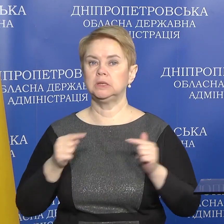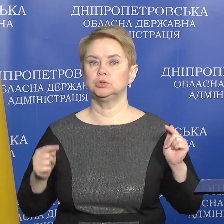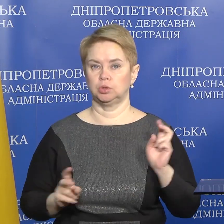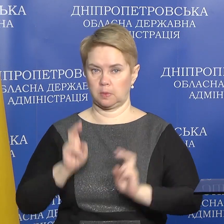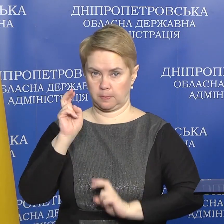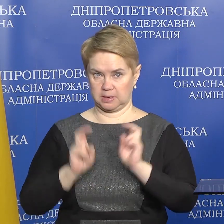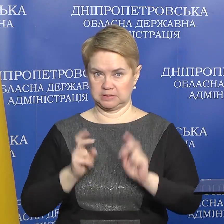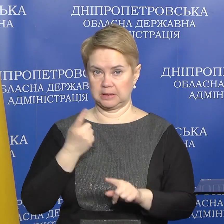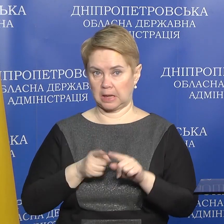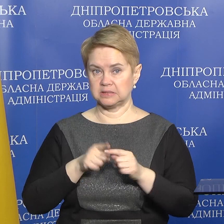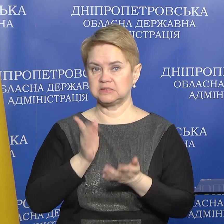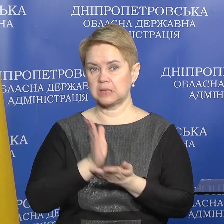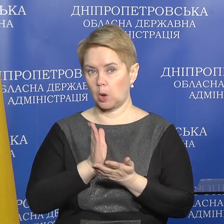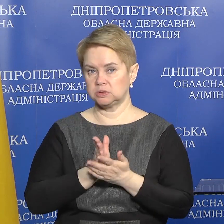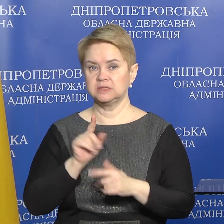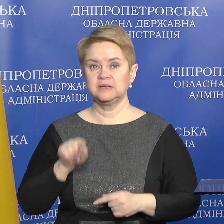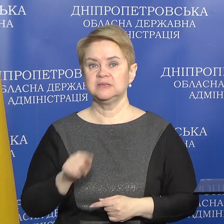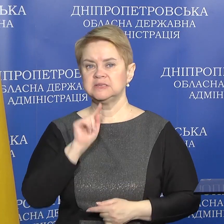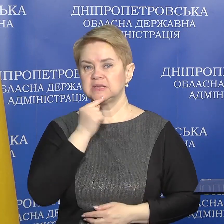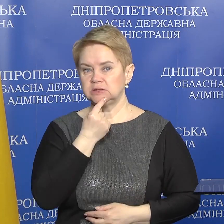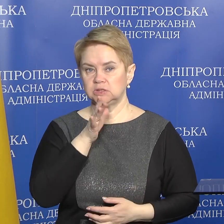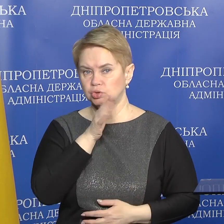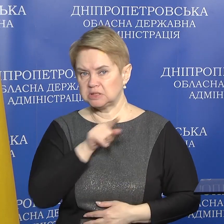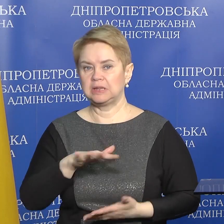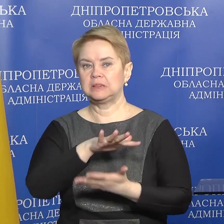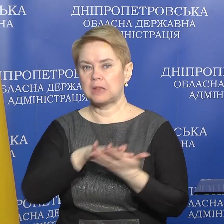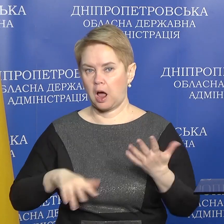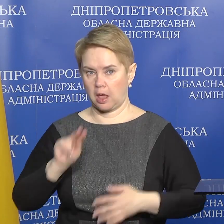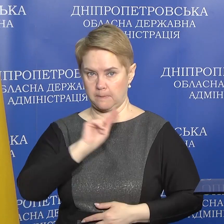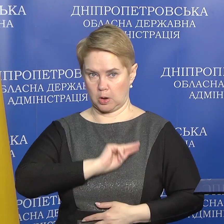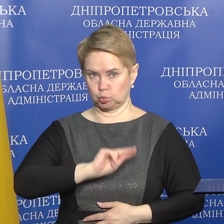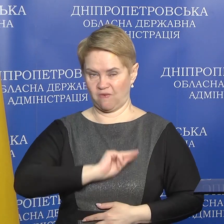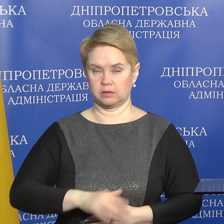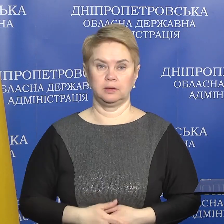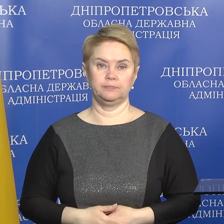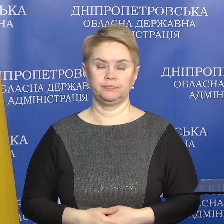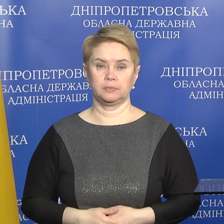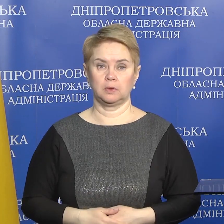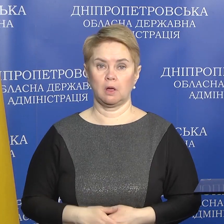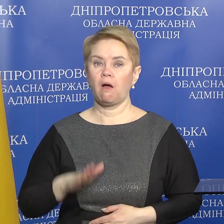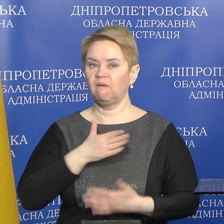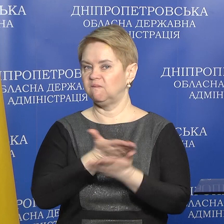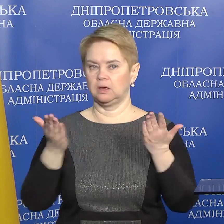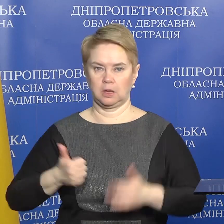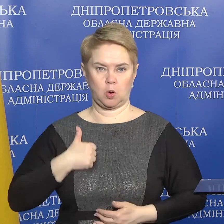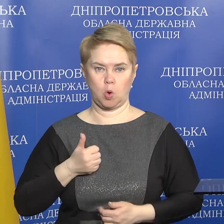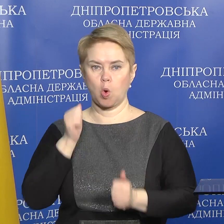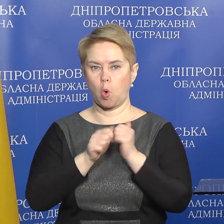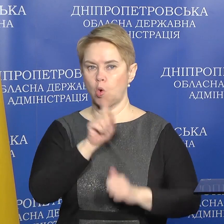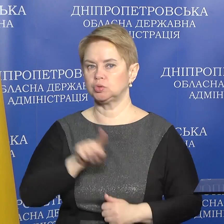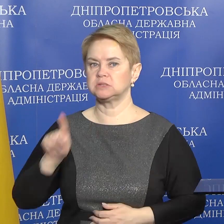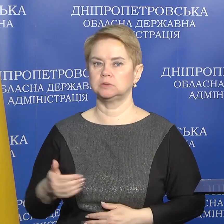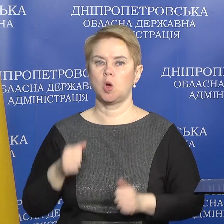підприємствами, які знаходять всі складні часи, можливість далі працювати. Ви герої, кожен з нас,